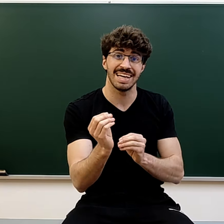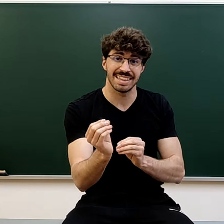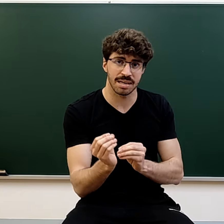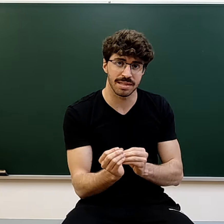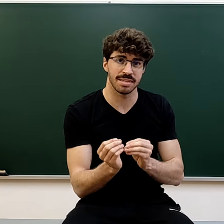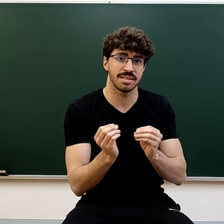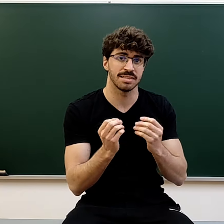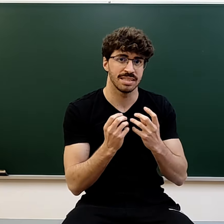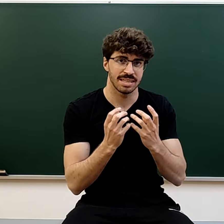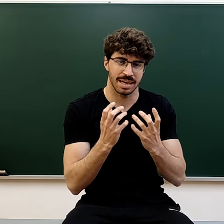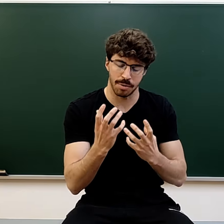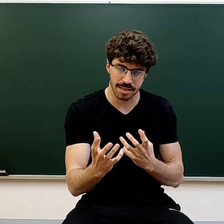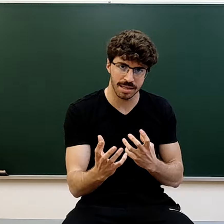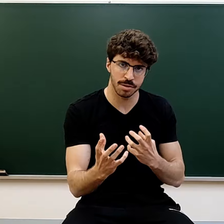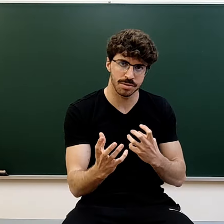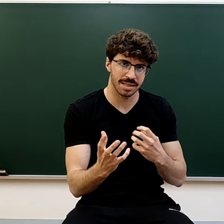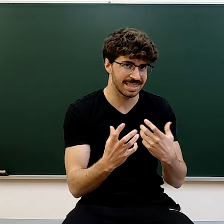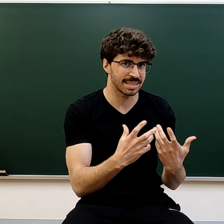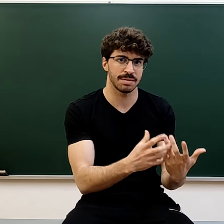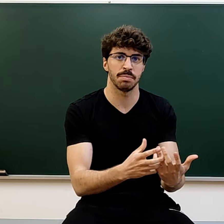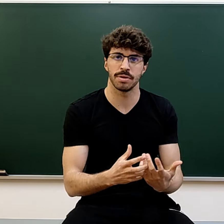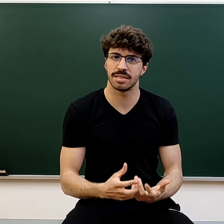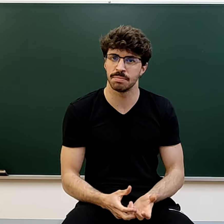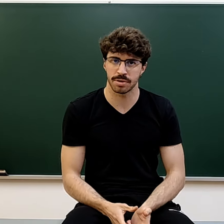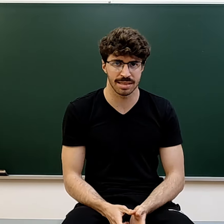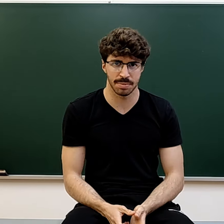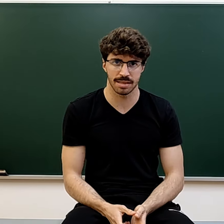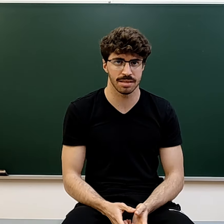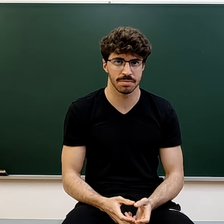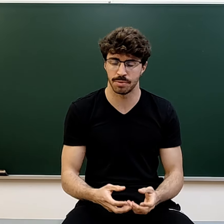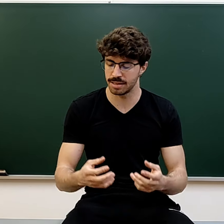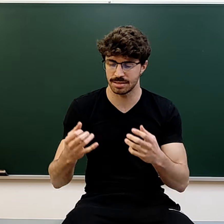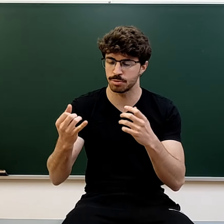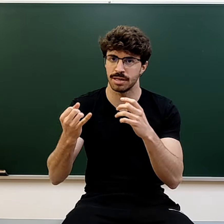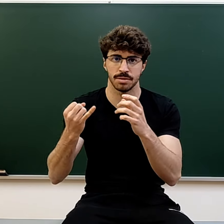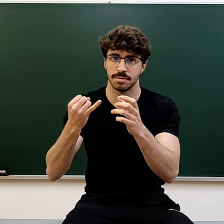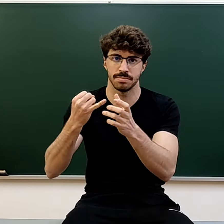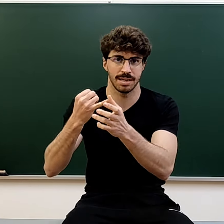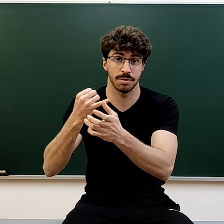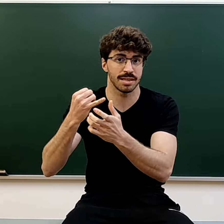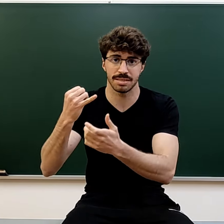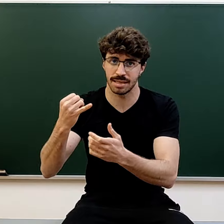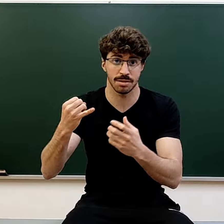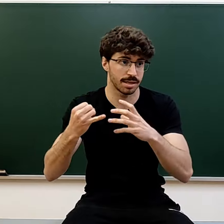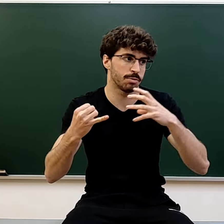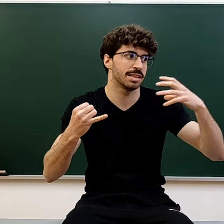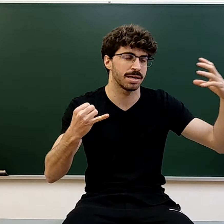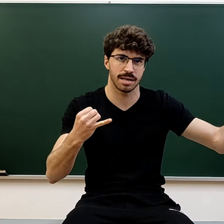déjame decirte que aunque entiendo que ese examen puede ser importante para ti, porque te estás jugando la nota de bachillerato que te cuenta para entrar